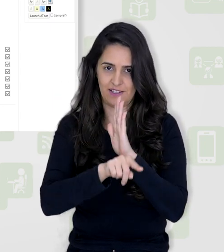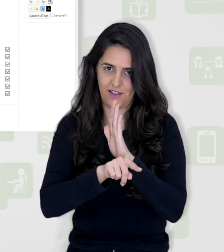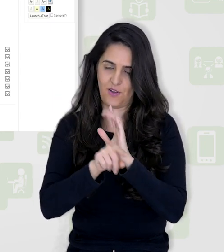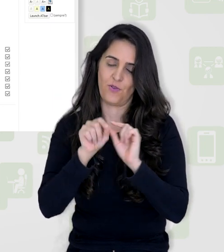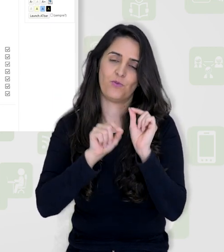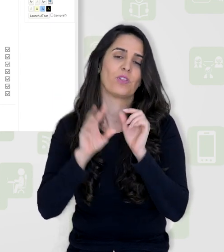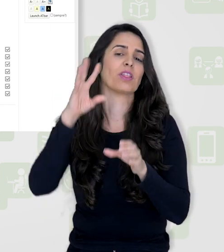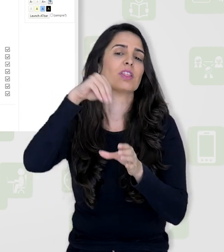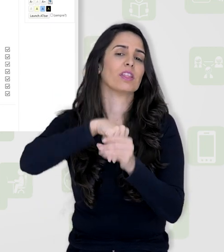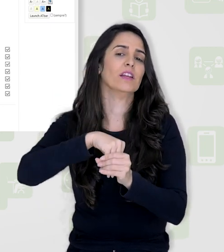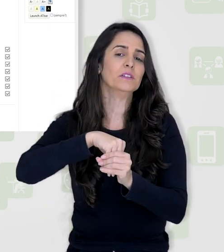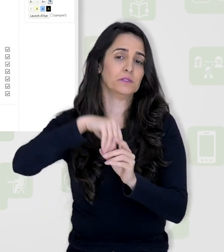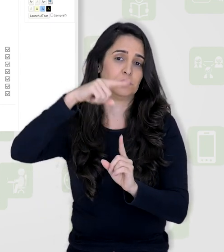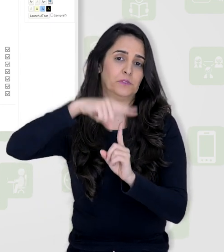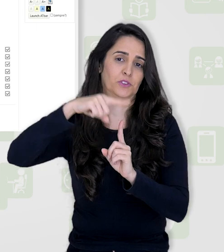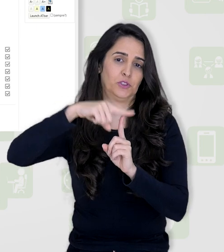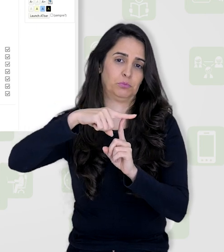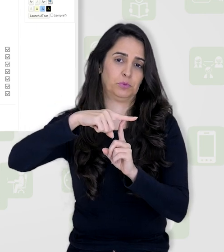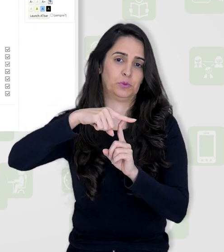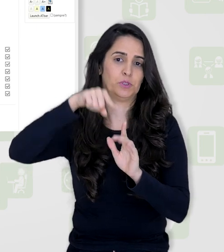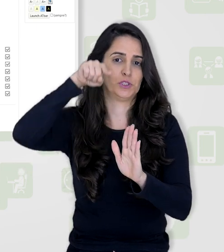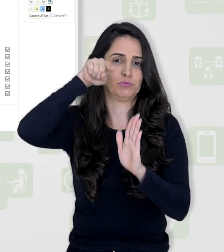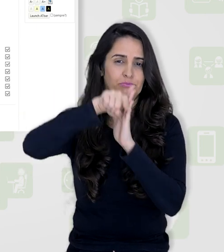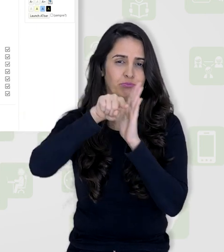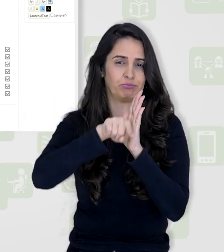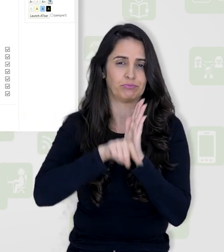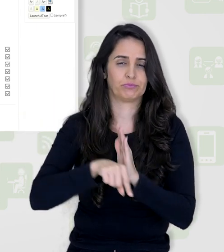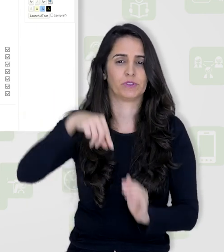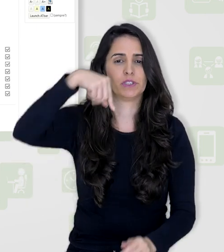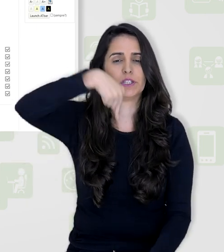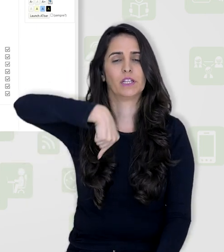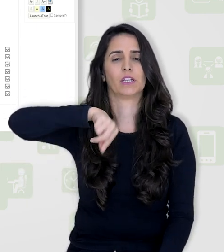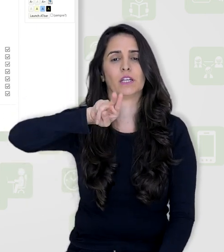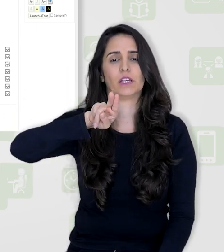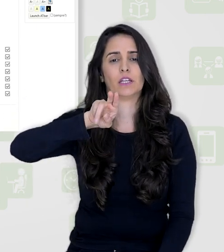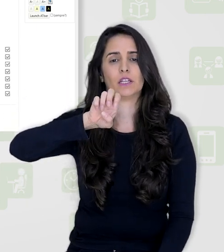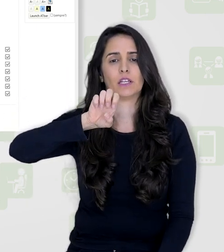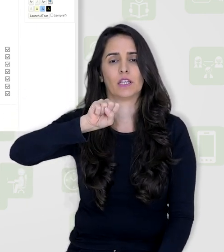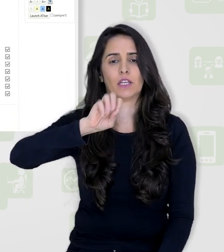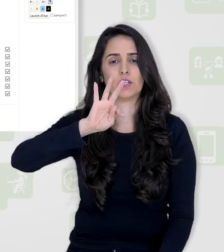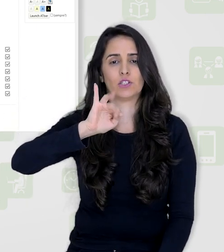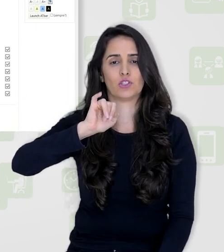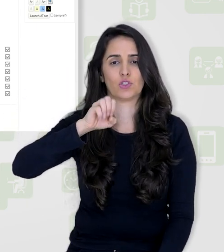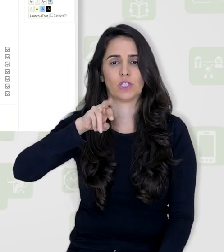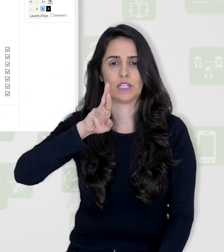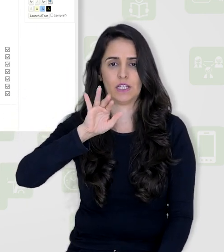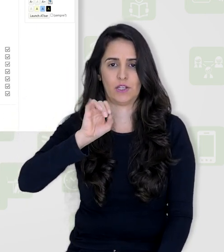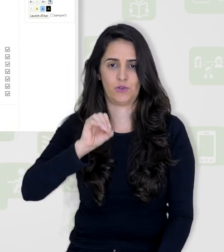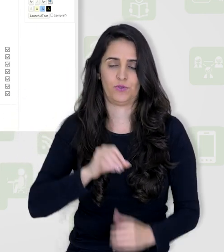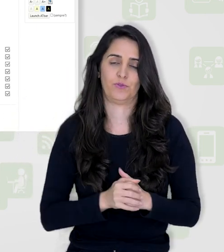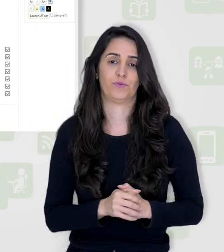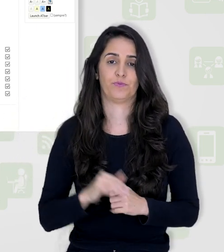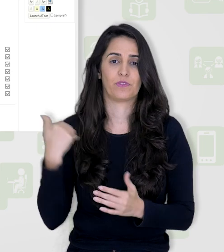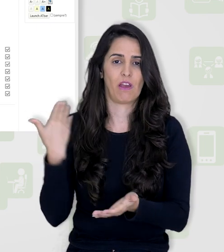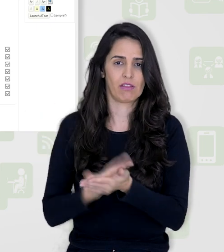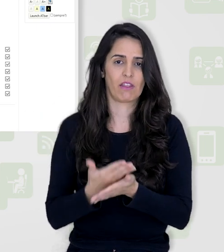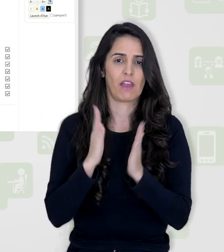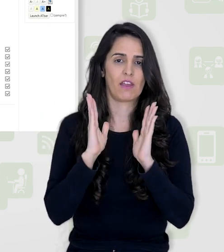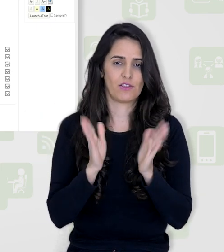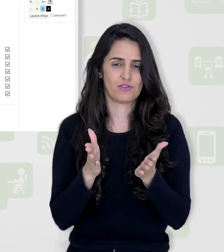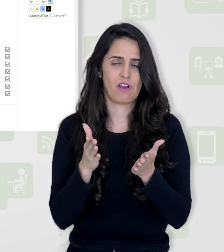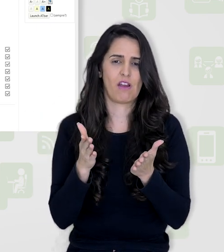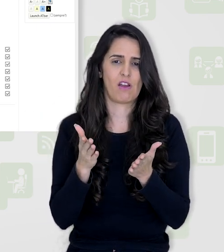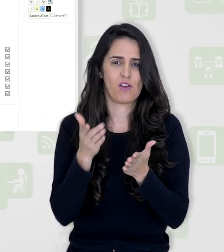na atividade questionário. Até aqui você já deve ter estudado os tutoriais